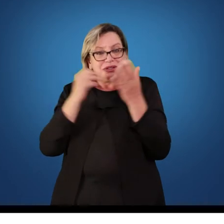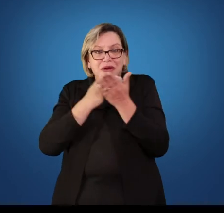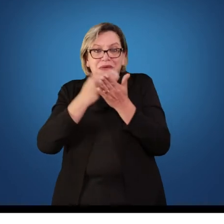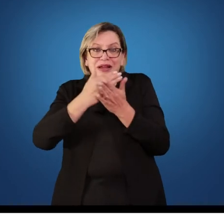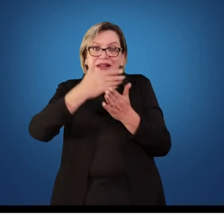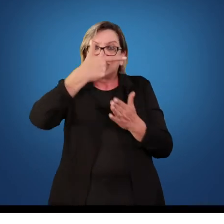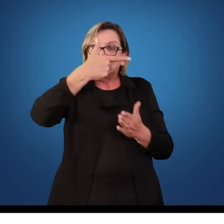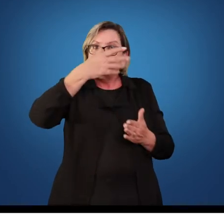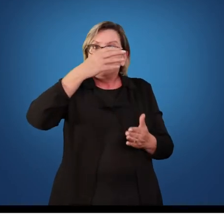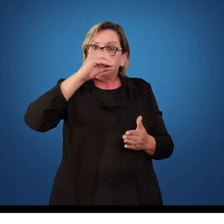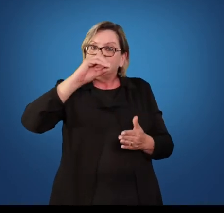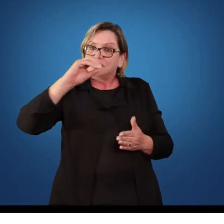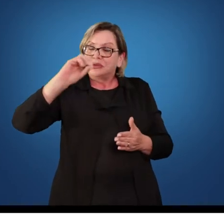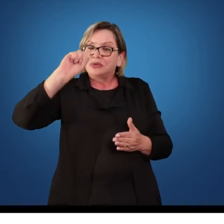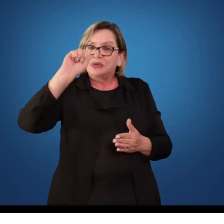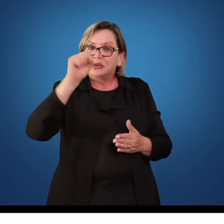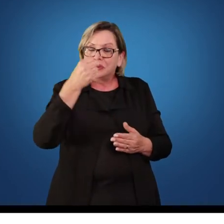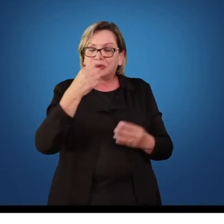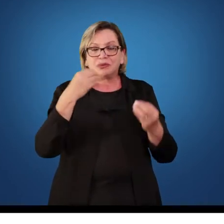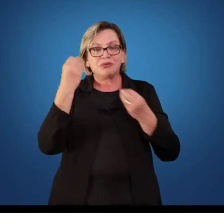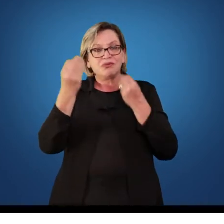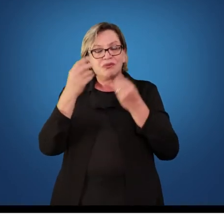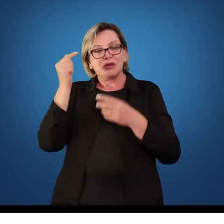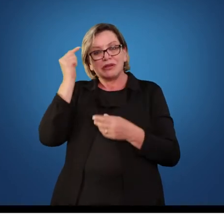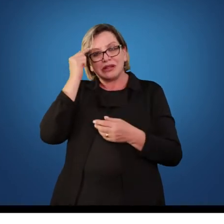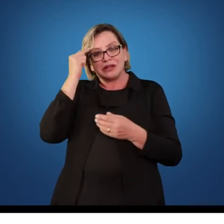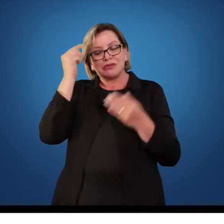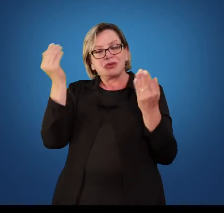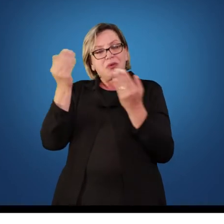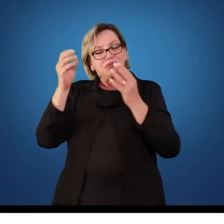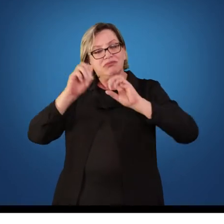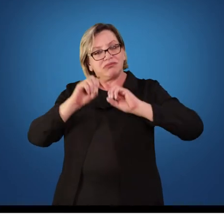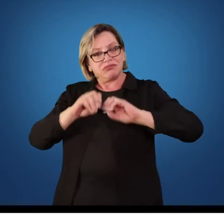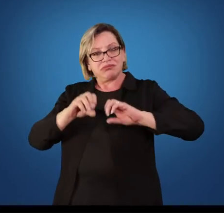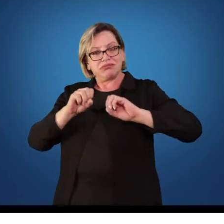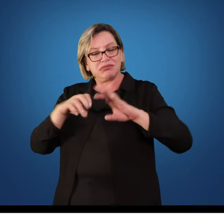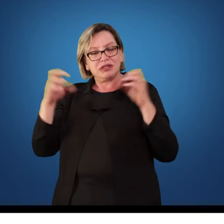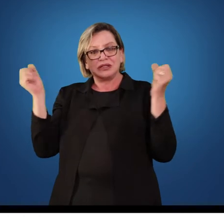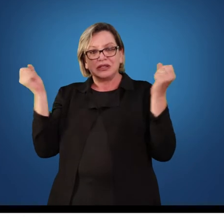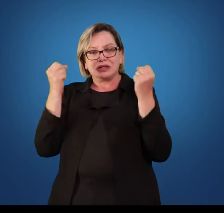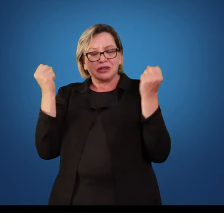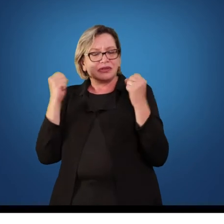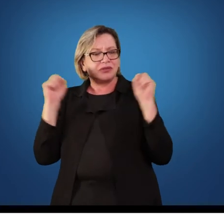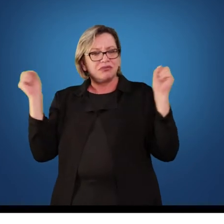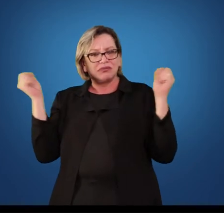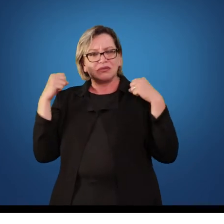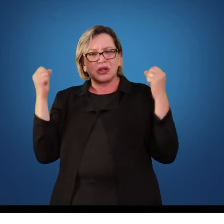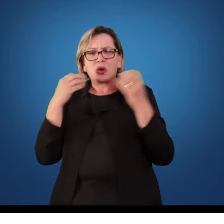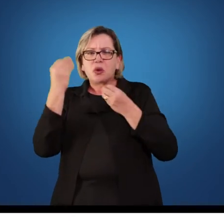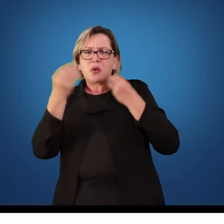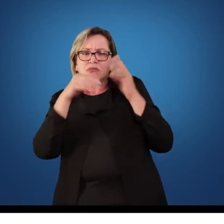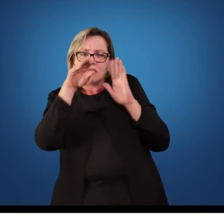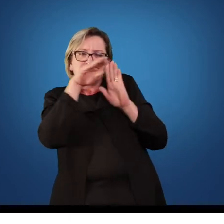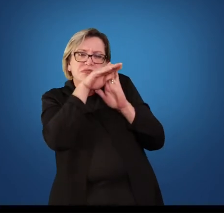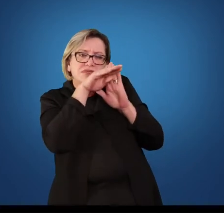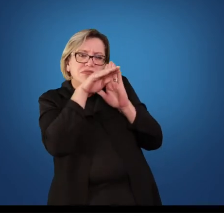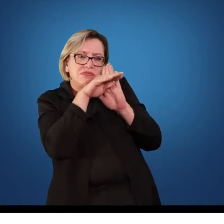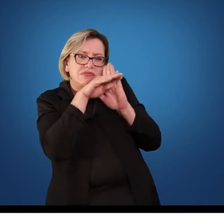pensar hoje o ensino da Educação Física, planejar uma aula de Educação Física, quais os aspectos que nós